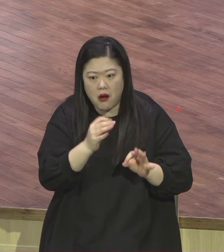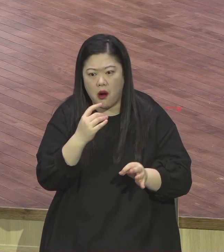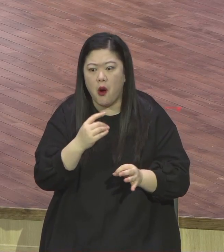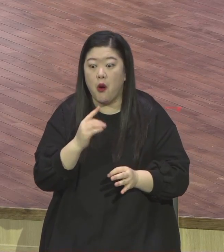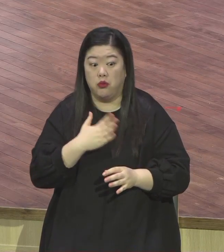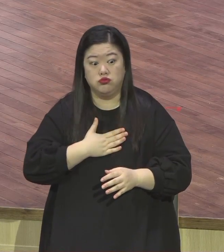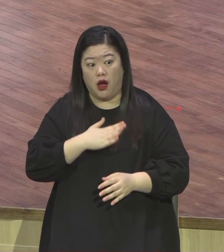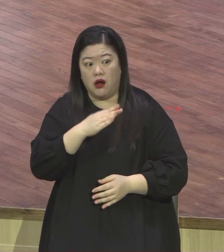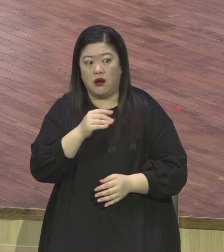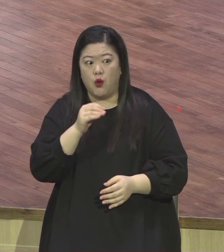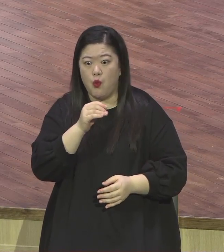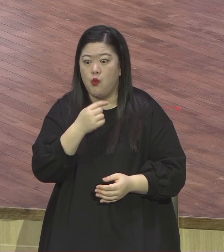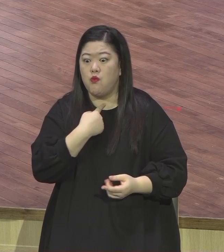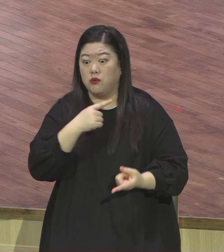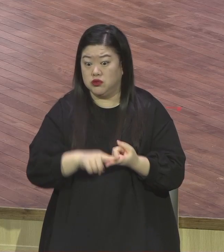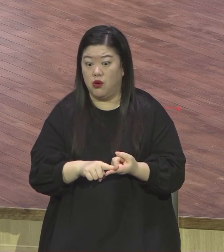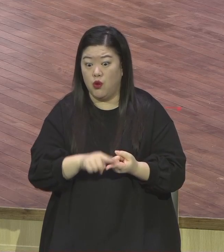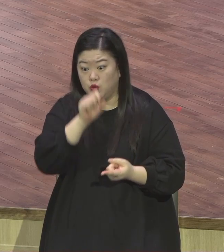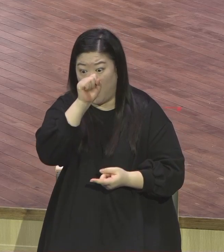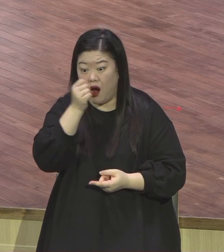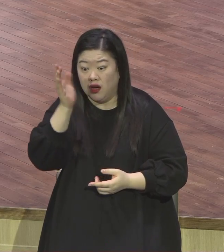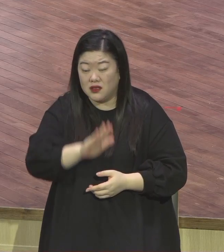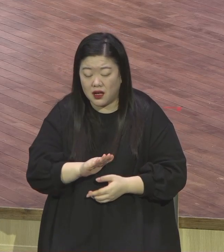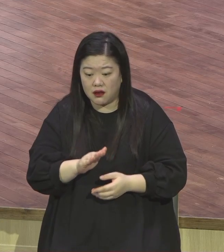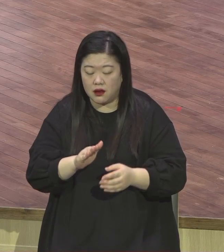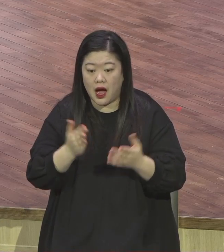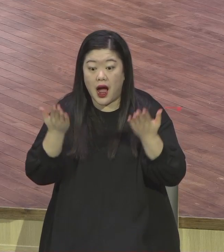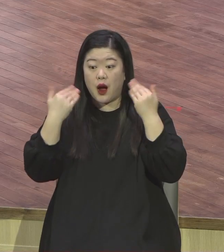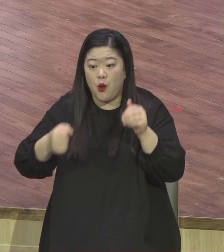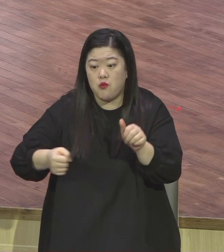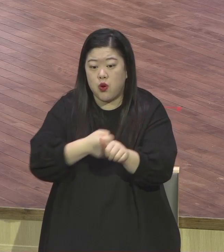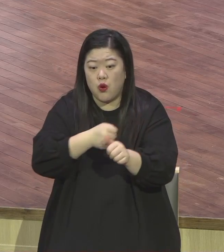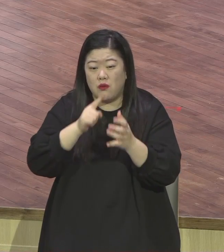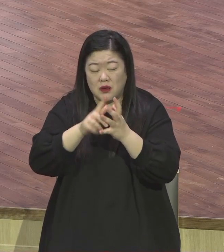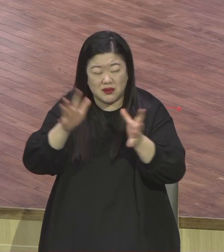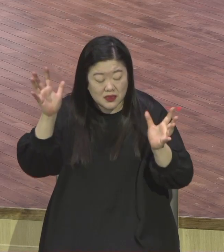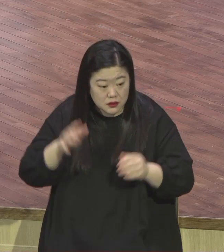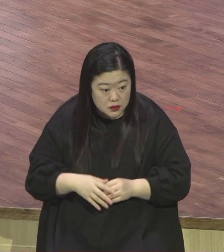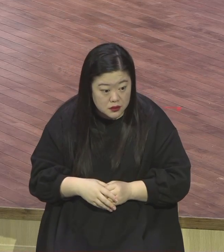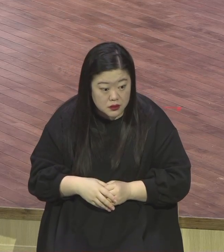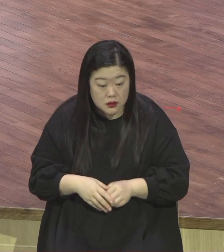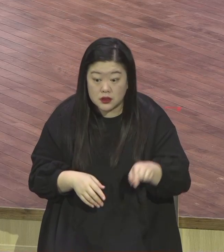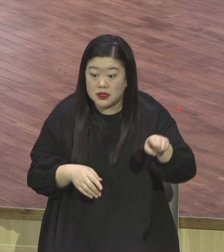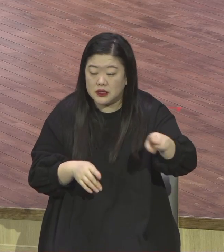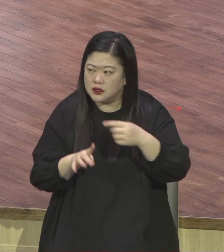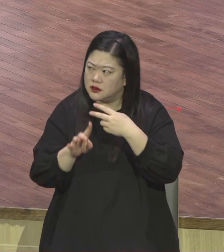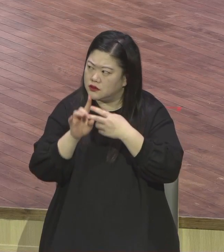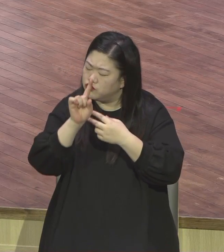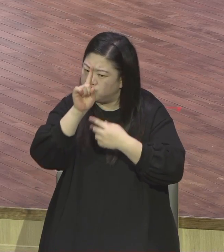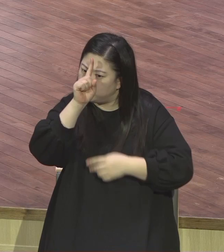그런데 충격을 받았어요. 중학교 때 중학교 시절에 다른 선수들을 그렇게